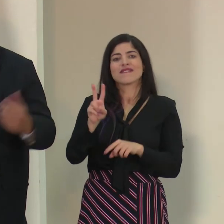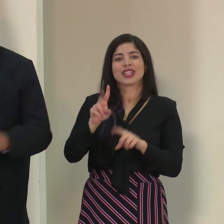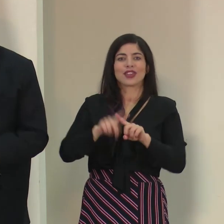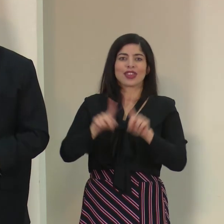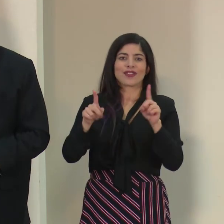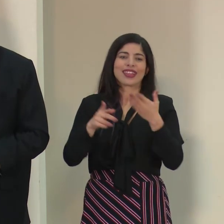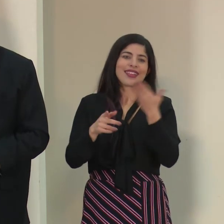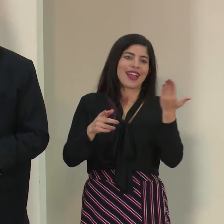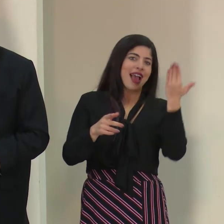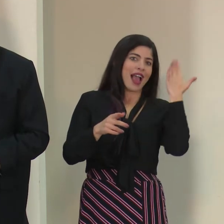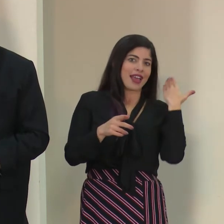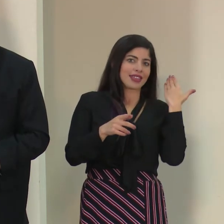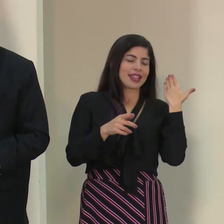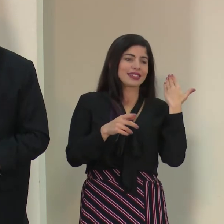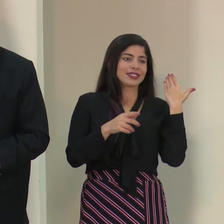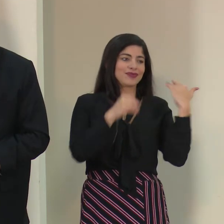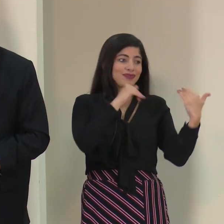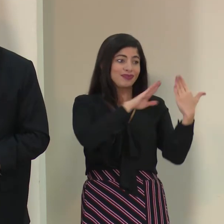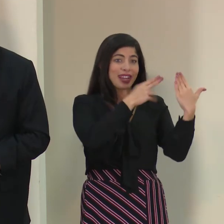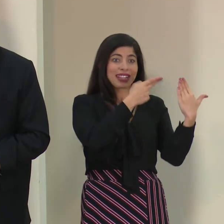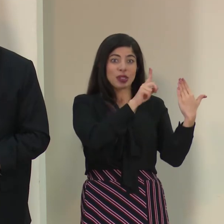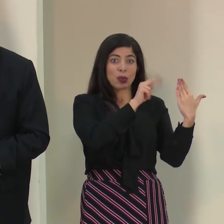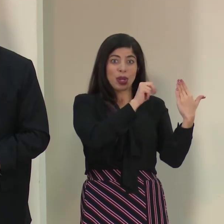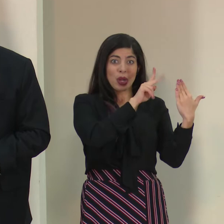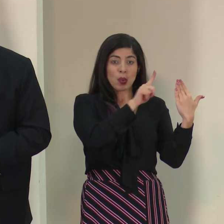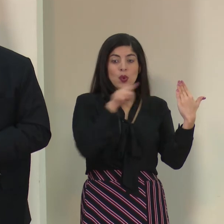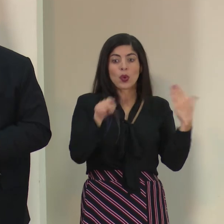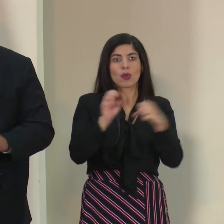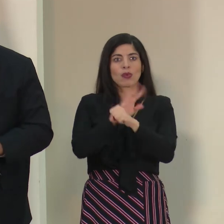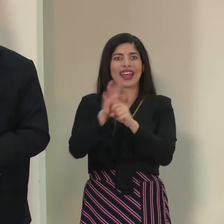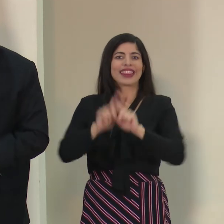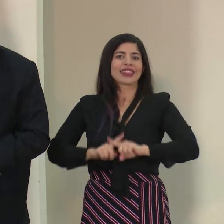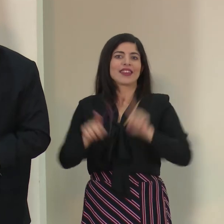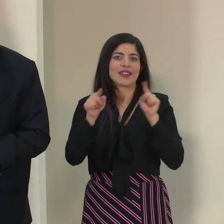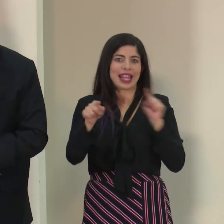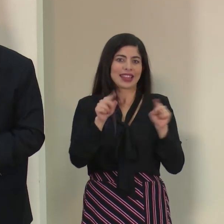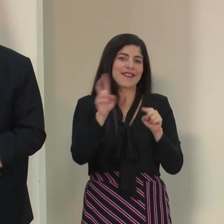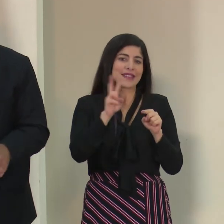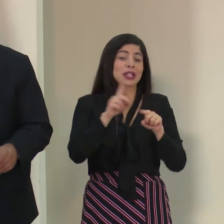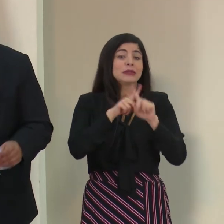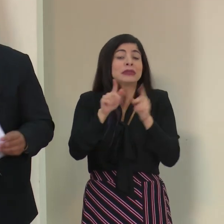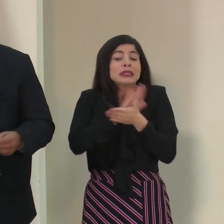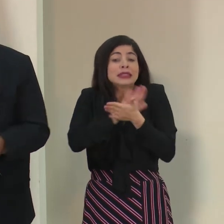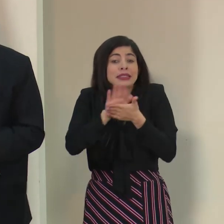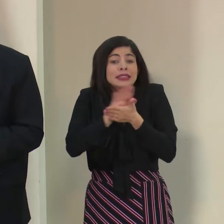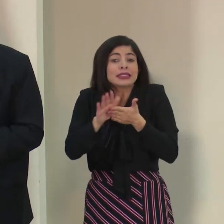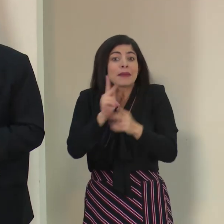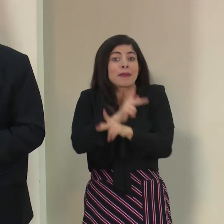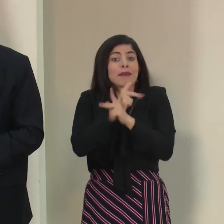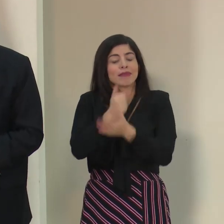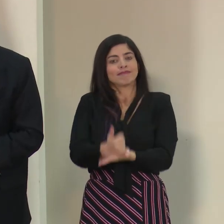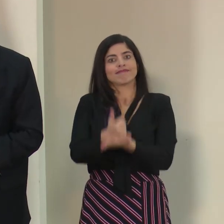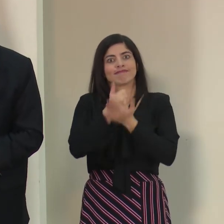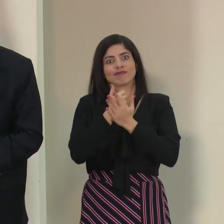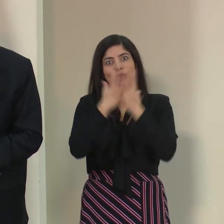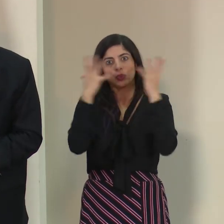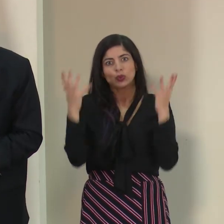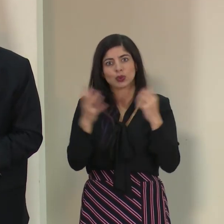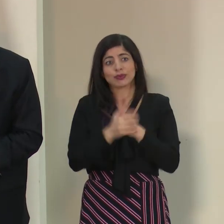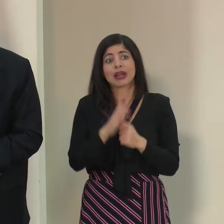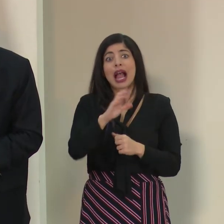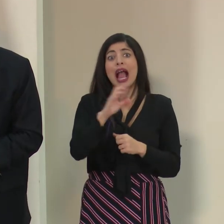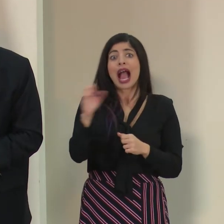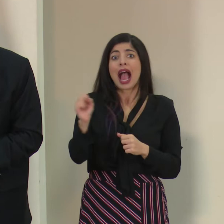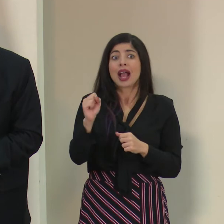al que enfrentamos con el H1N1, pero fue fundamental la higiene y la prevención. A la caja no nos está